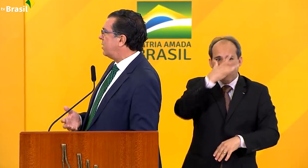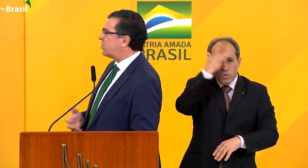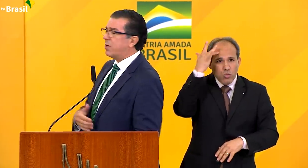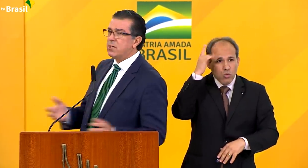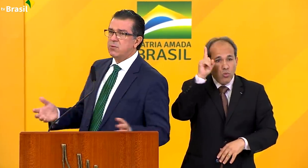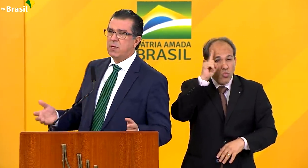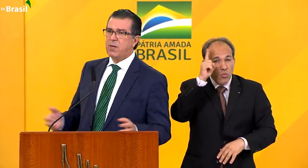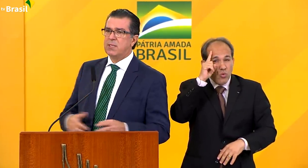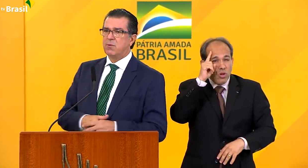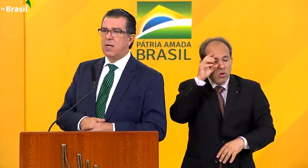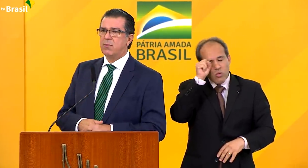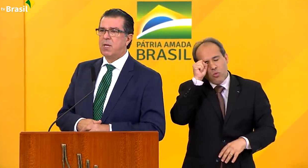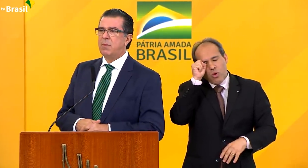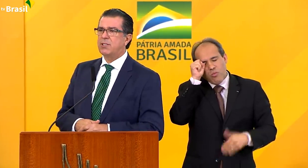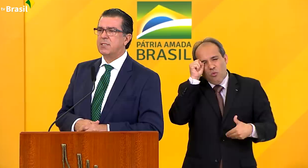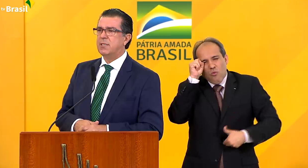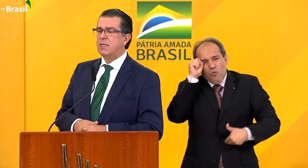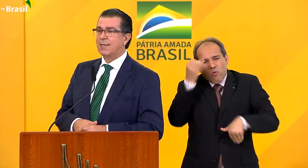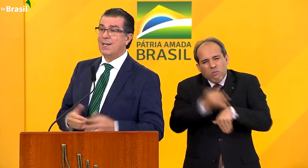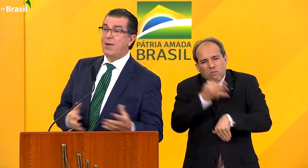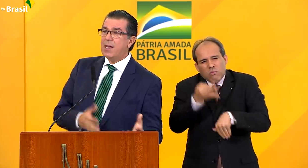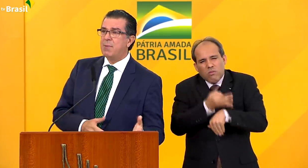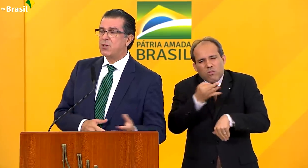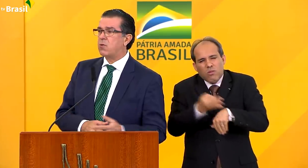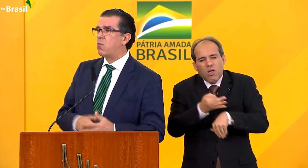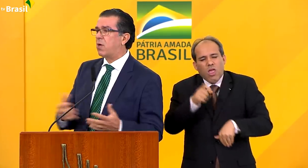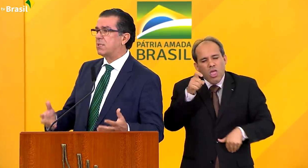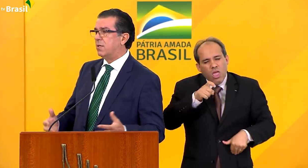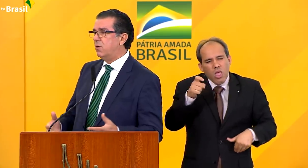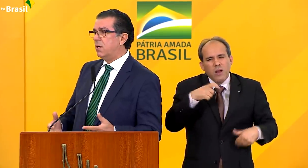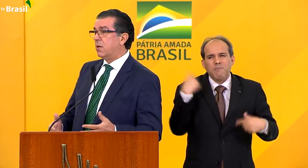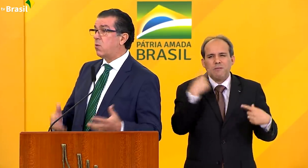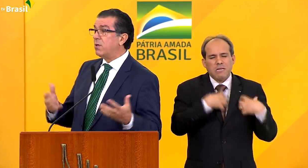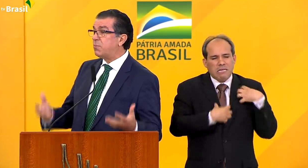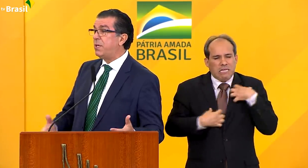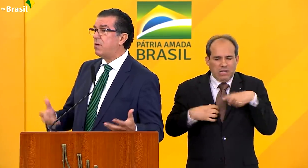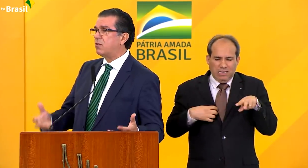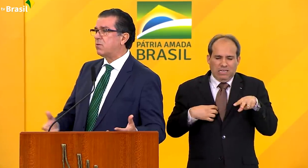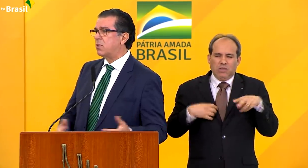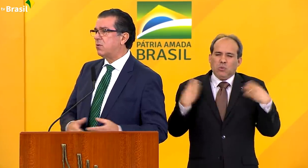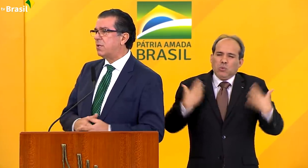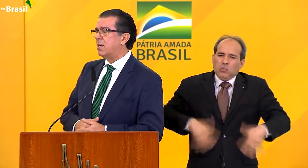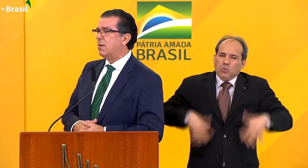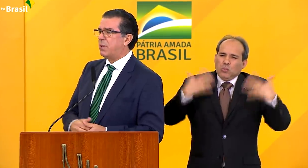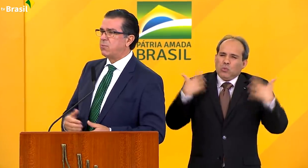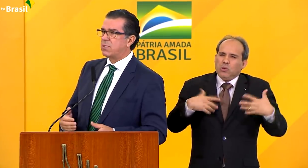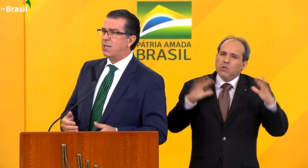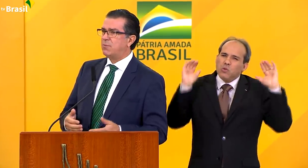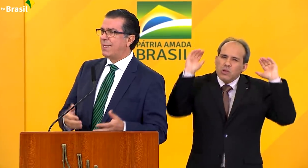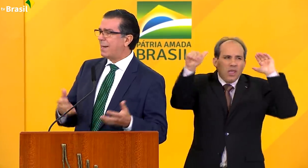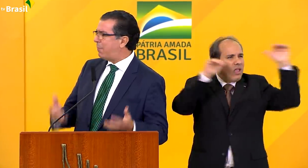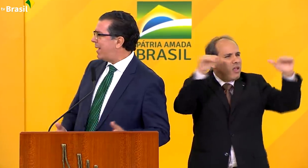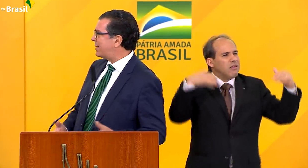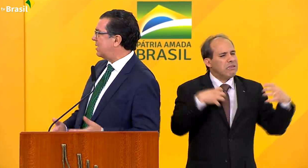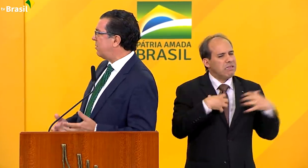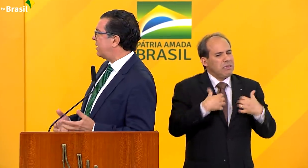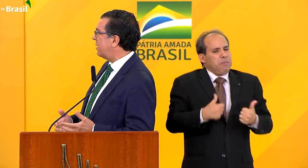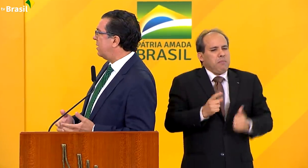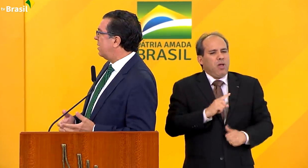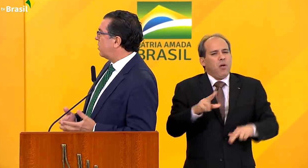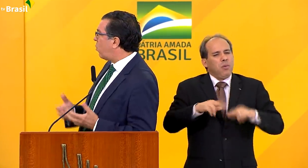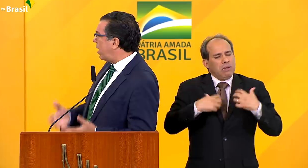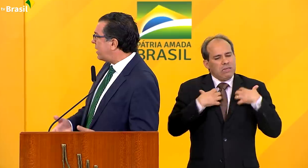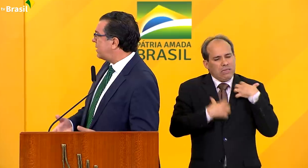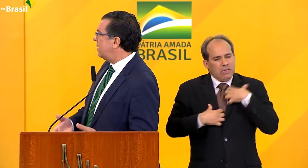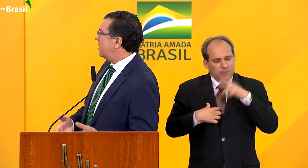fome, só isso deveria ser um dado que deveria mexer com o coração e com o espírito de todos nós para buscar de maneira prática, de